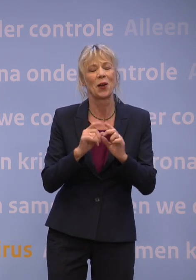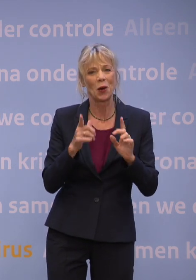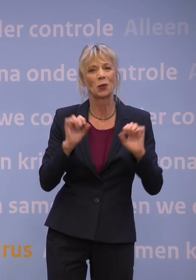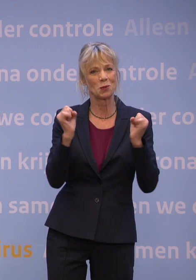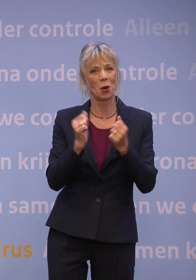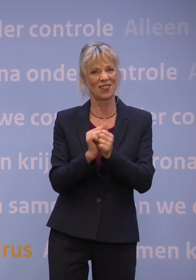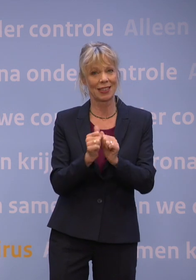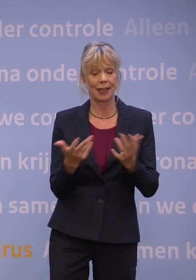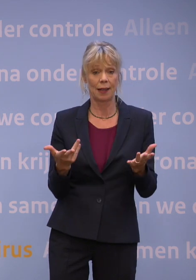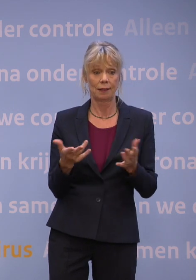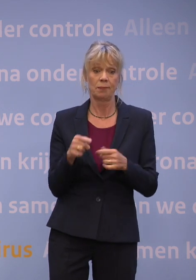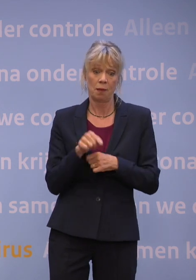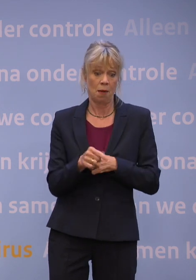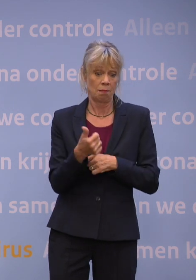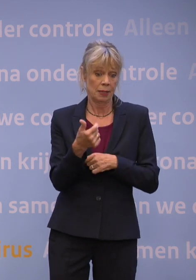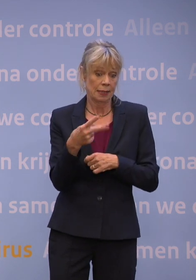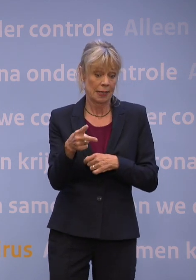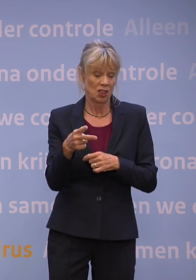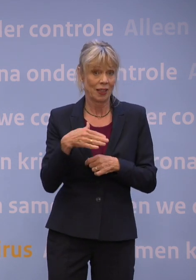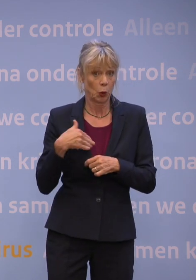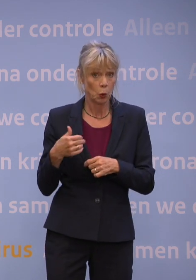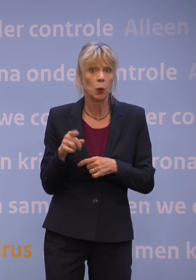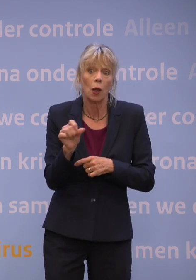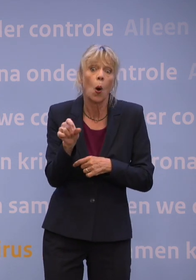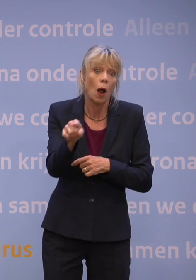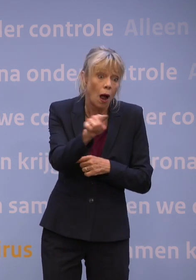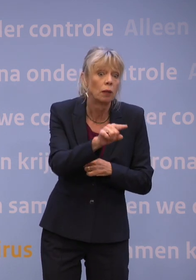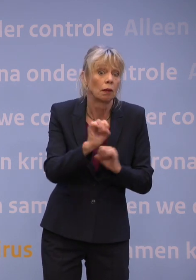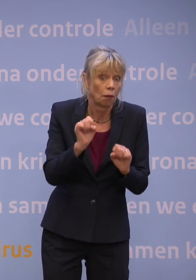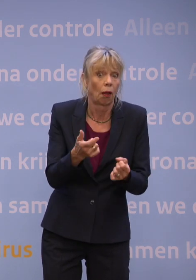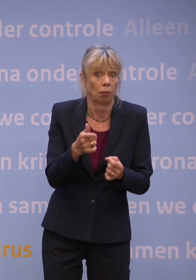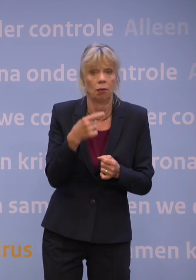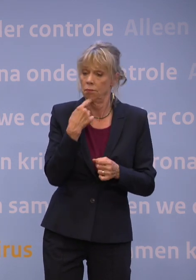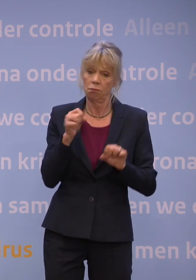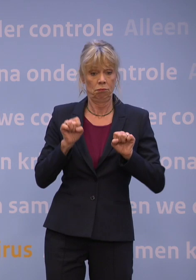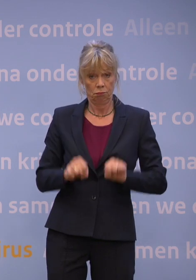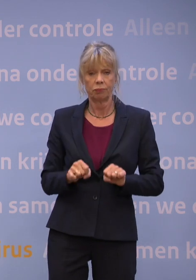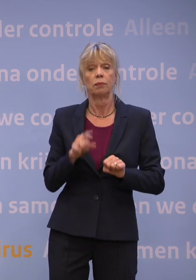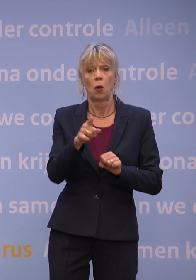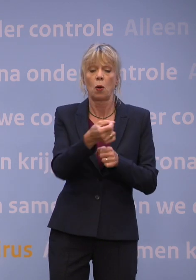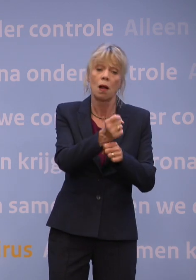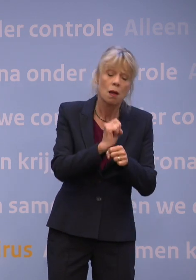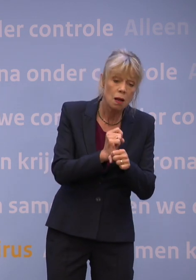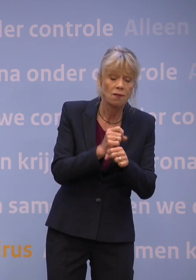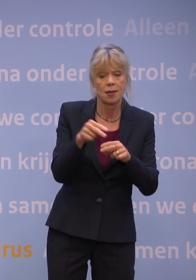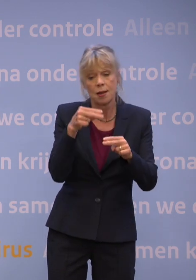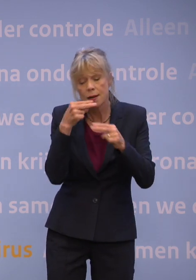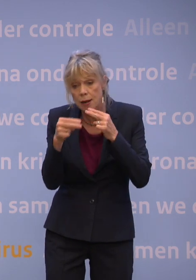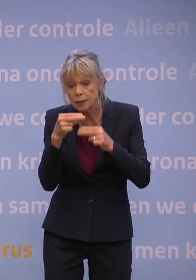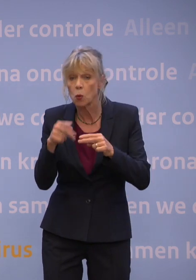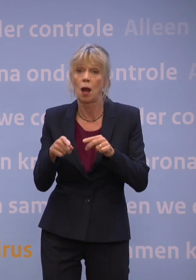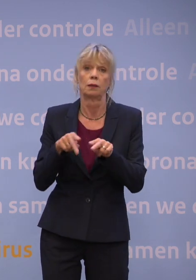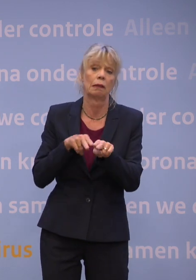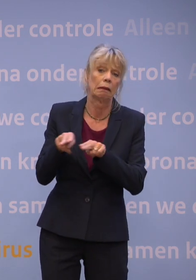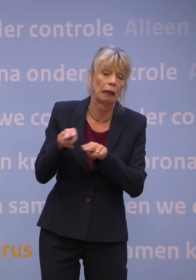ook anderen hiervoor kiezen. Dus ook cafés en restaurants en theaters en musea kunnen er